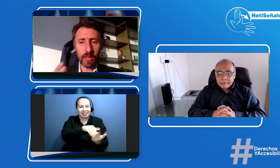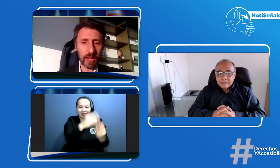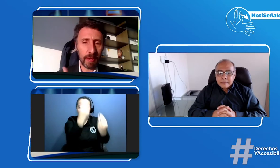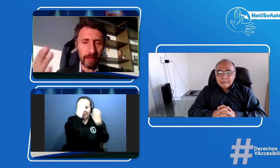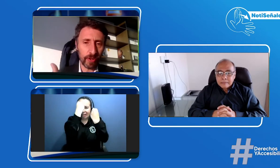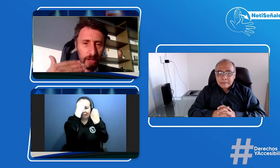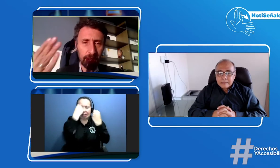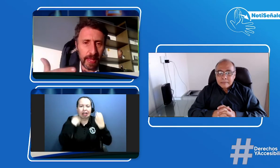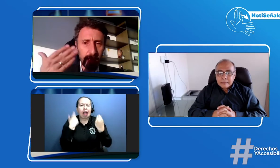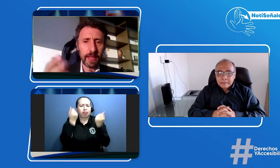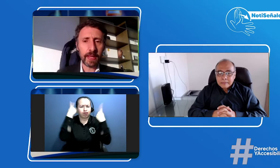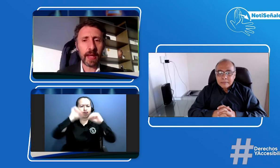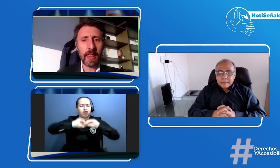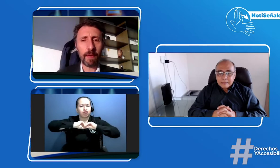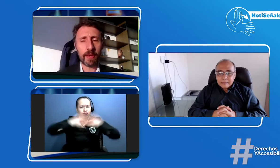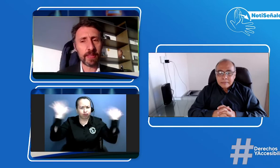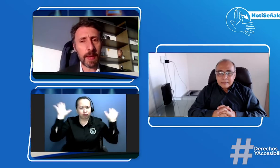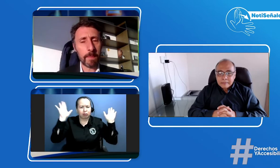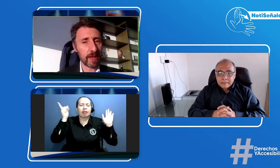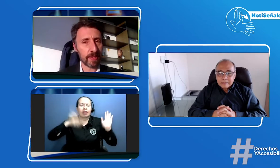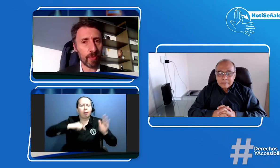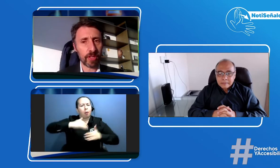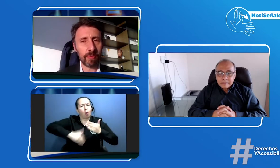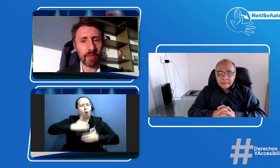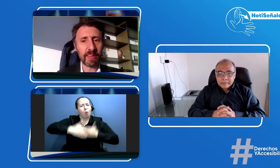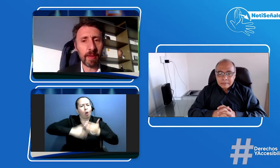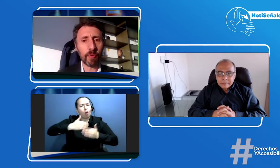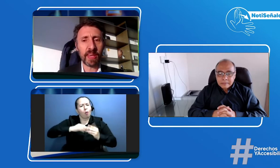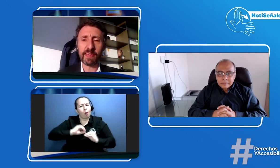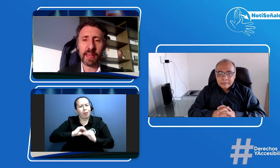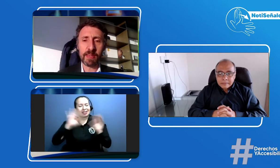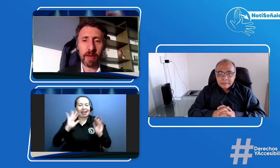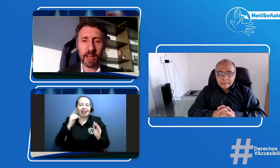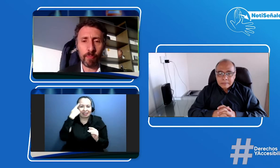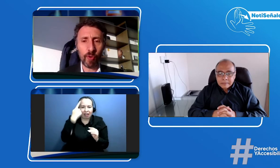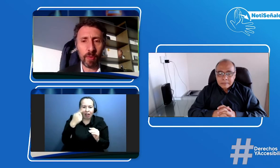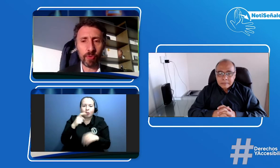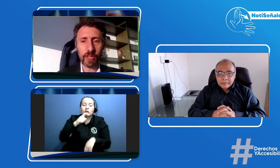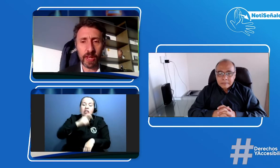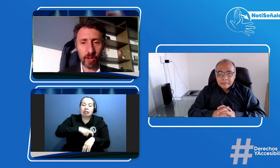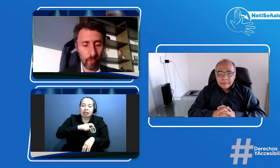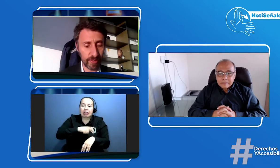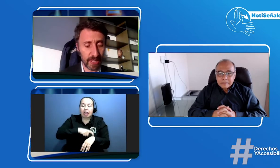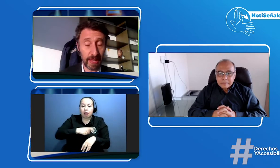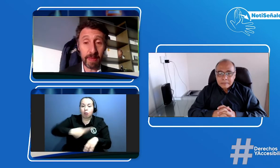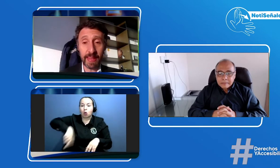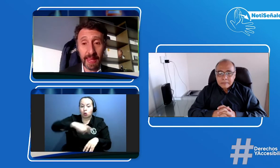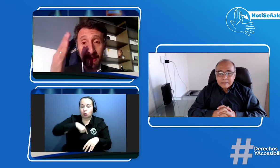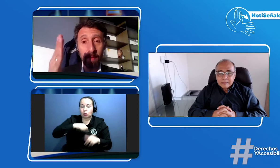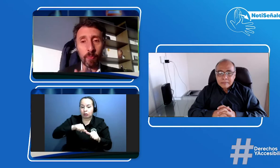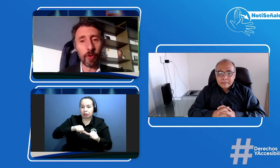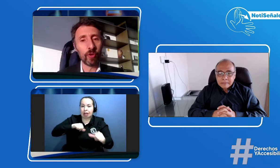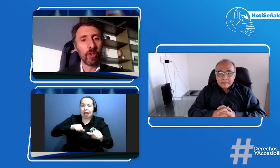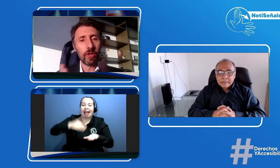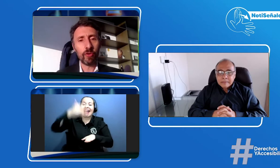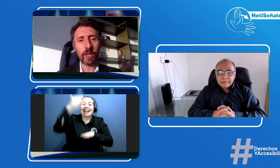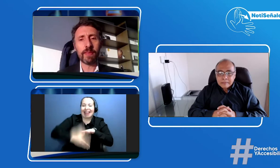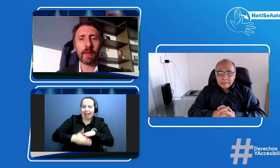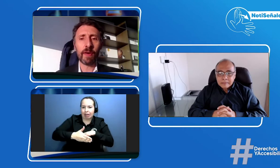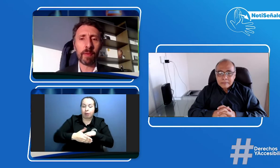la mayor claridad cada vez más recordemos el tiempo que está allí para que podamos tener como ese límite de tiempo pero no quiere decir que vayamos